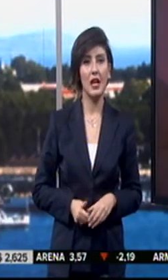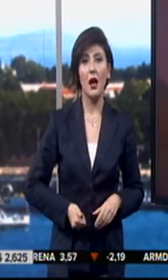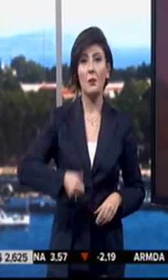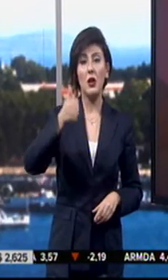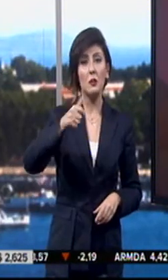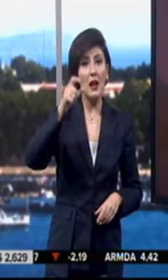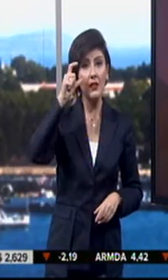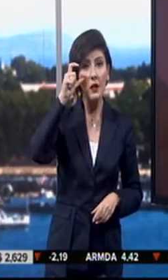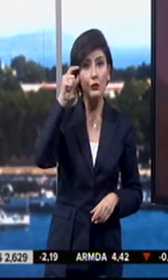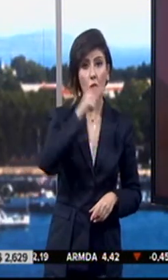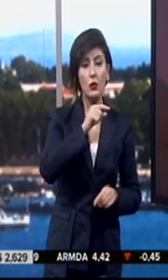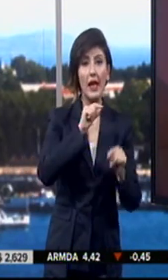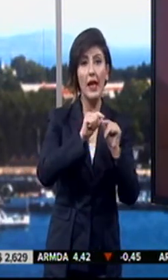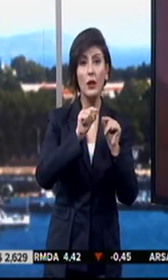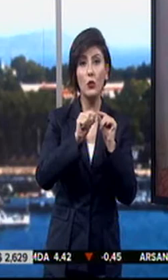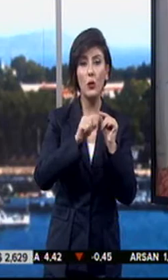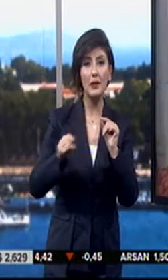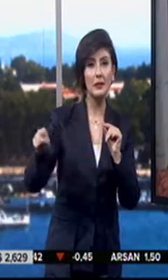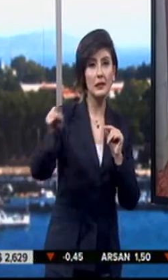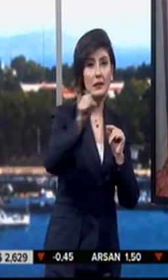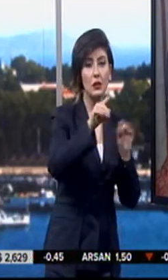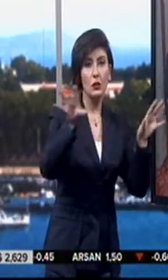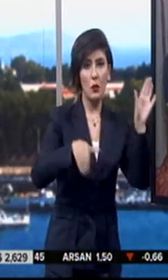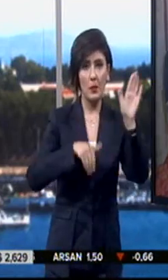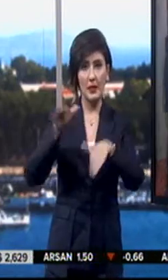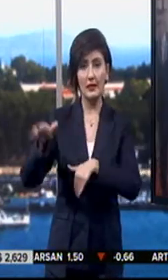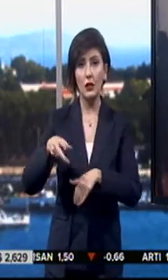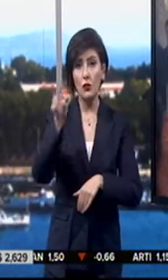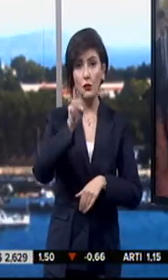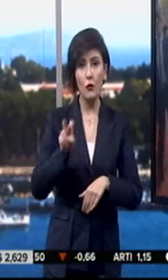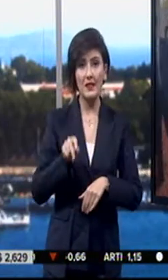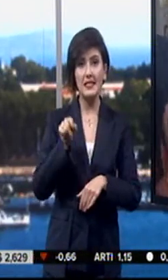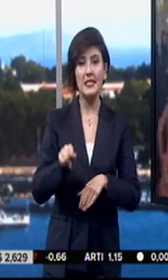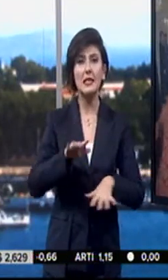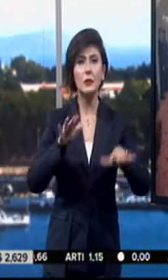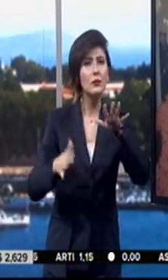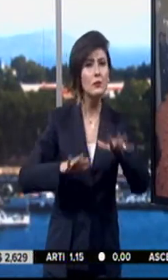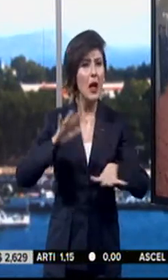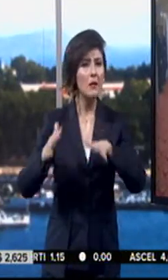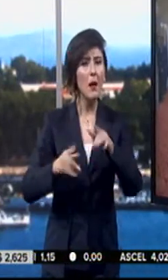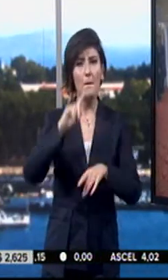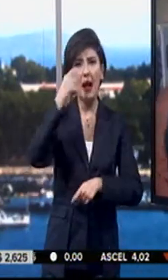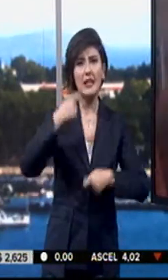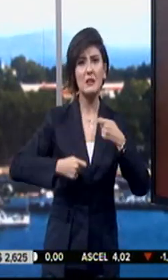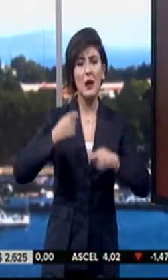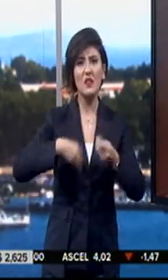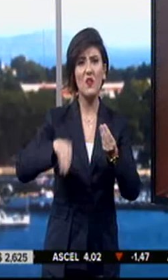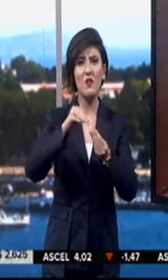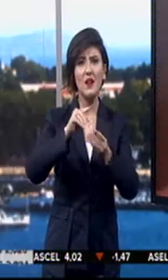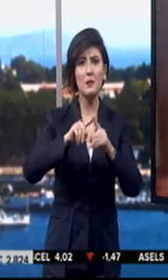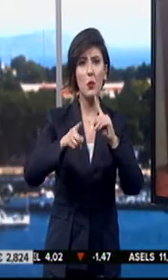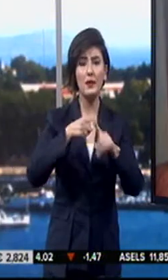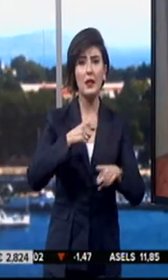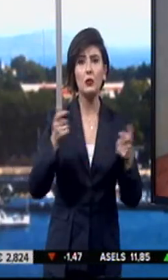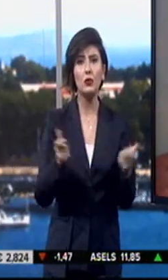Başbakan Ahmet Davutoğlu, ekonomi kurmaylarını topladı. Döviz kurlarındaki dalgalanmalar ve Merkez Bankası'nın